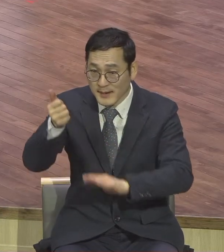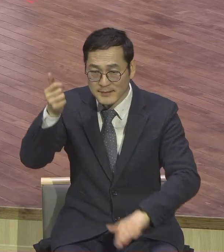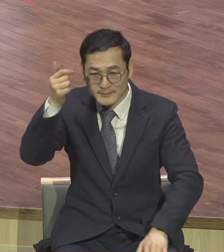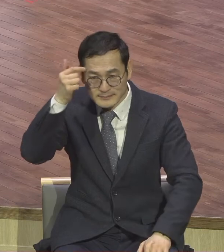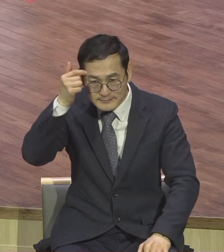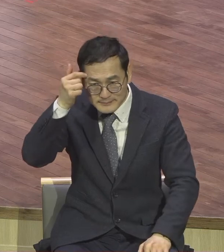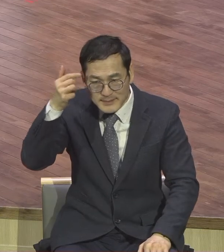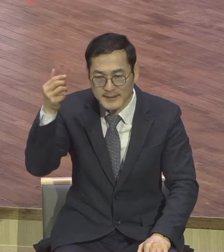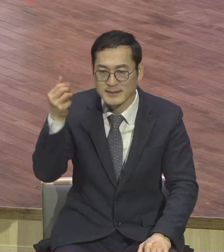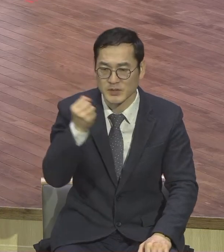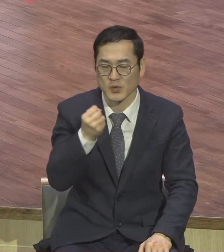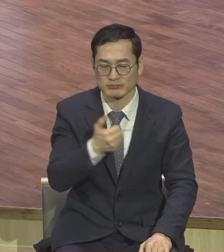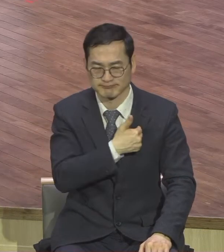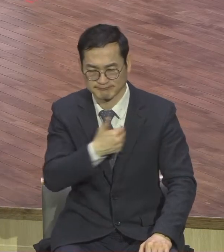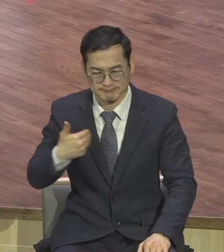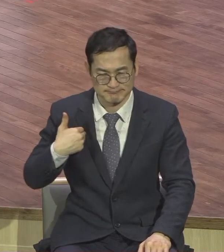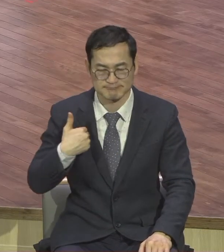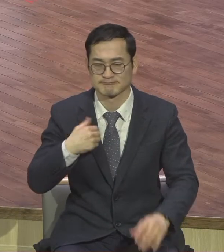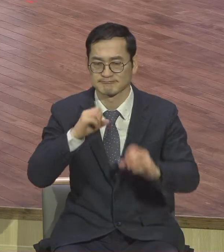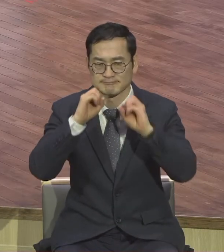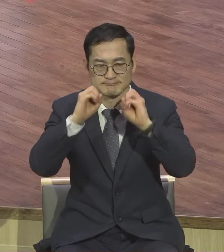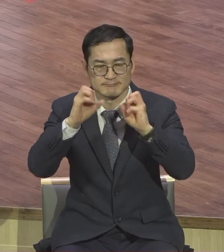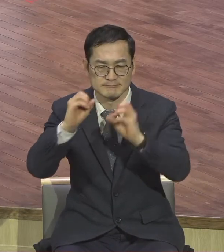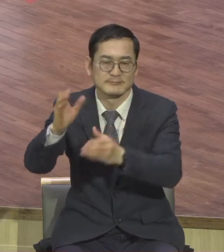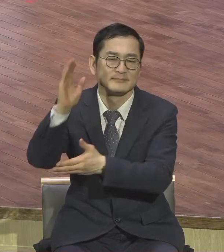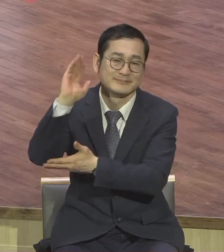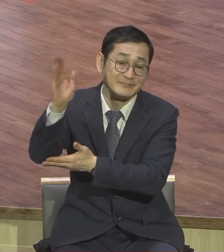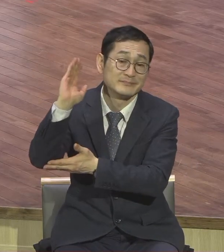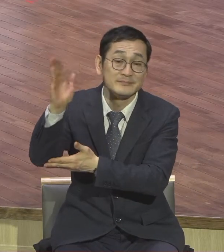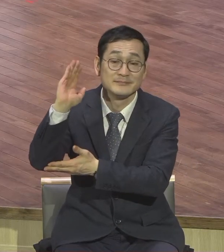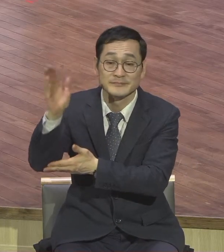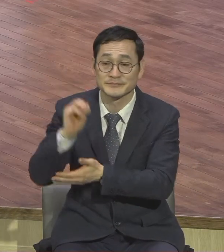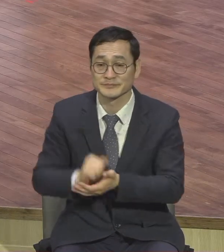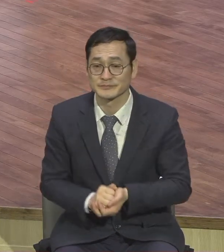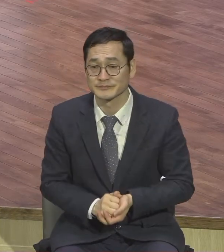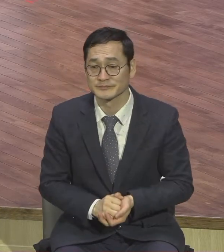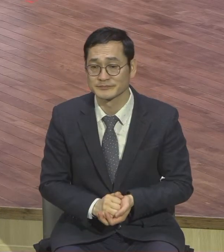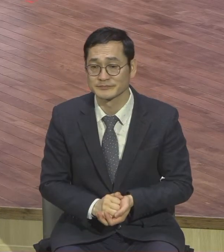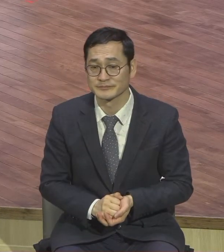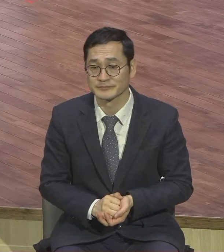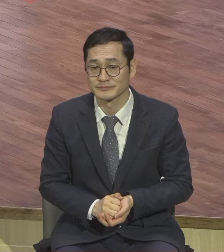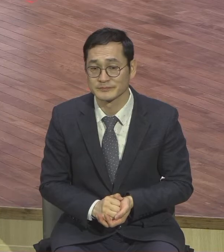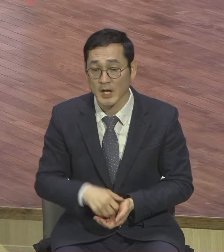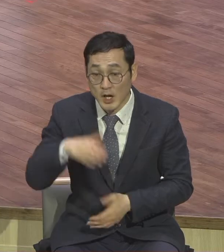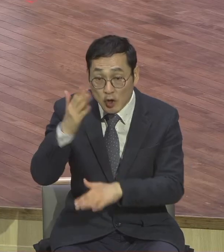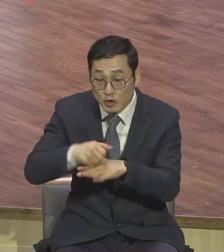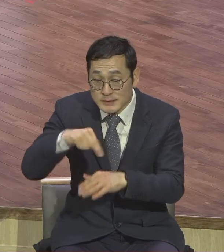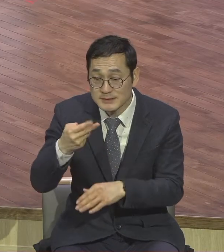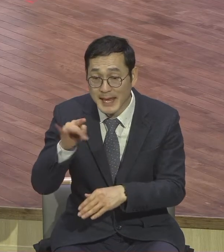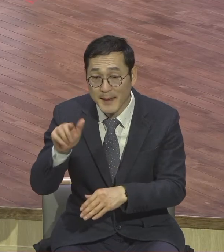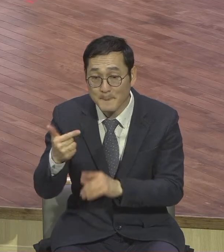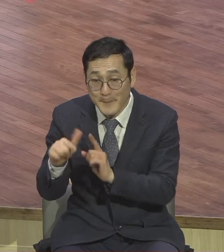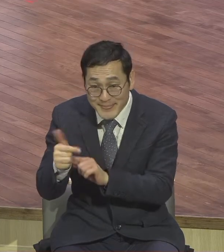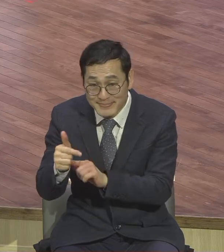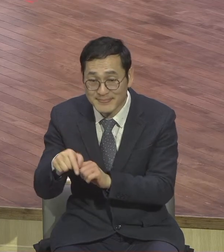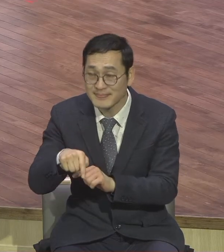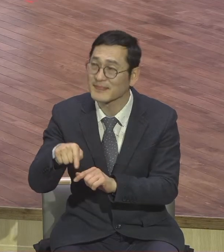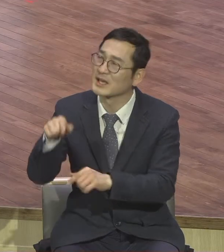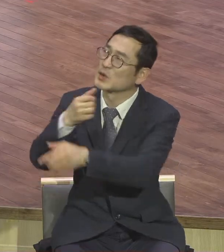이런 세대반의 모습을 통해서 누가 돌아왔어요 그때 세대반 죽인 데 가장